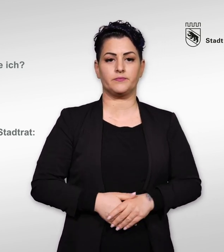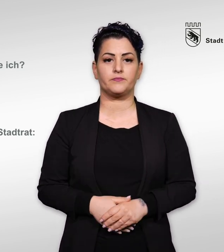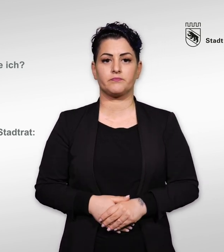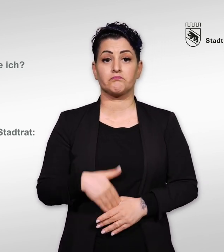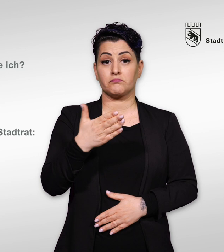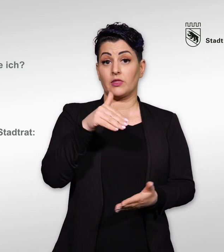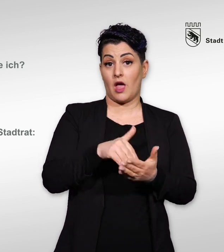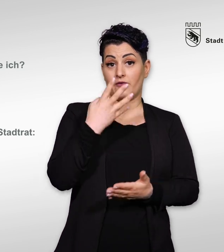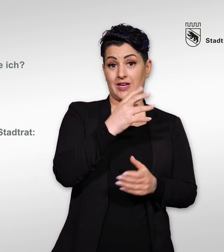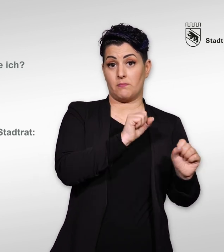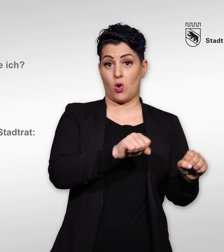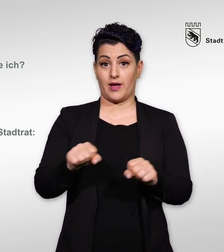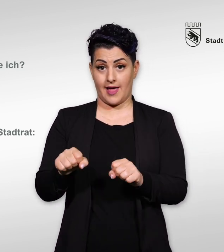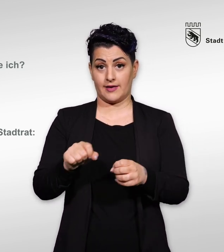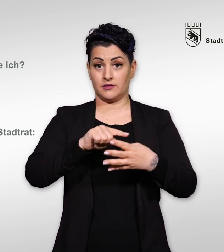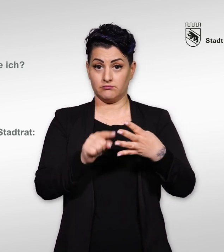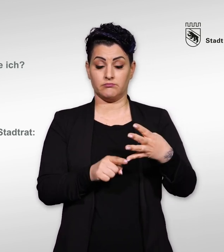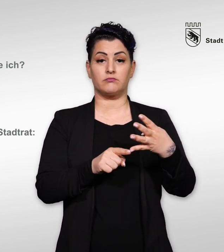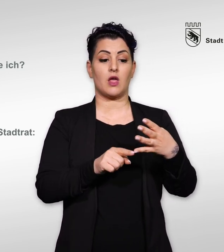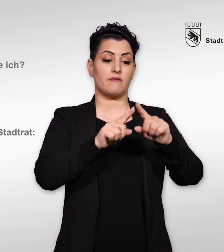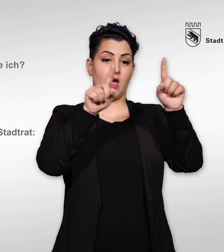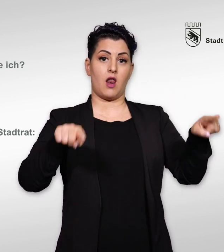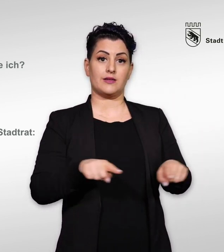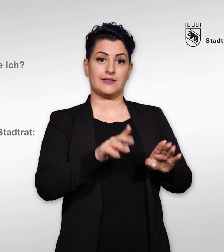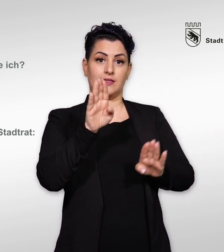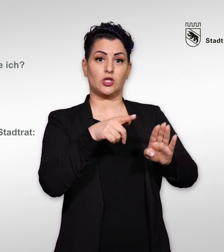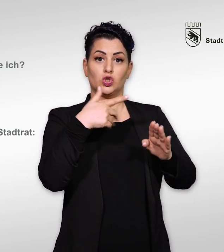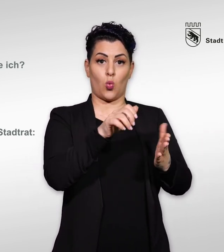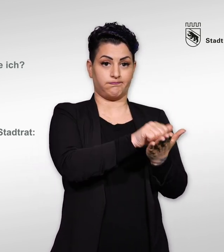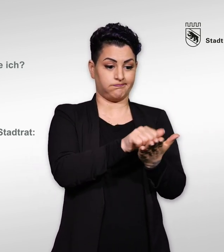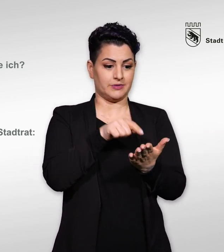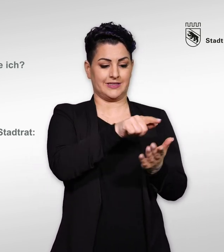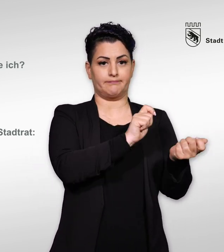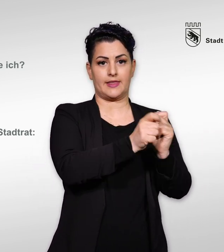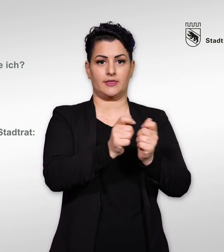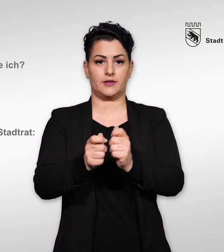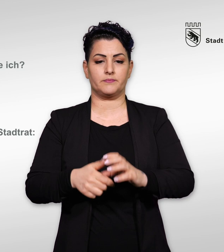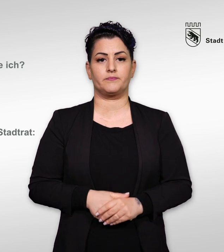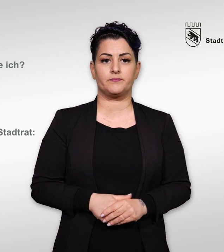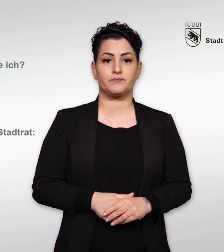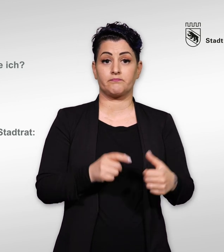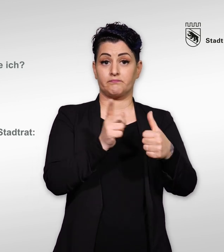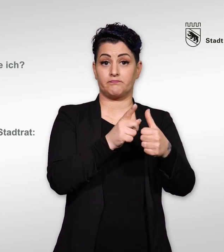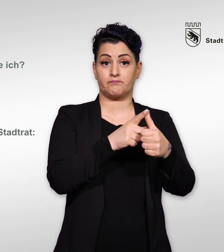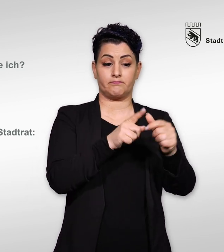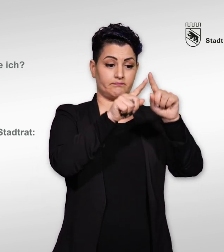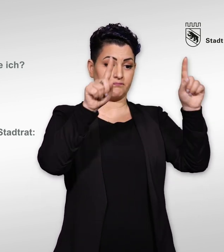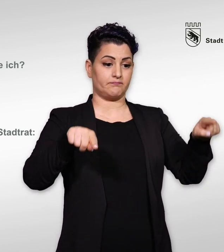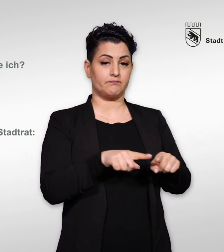Sie haben vier Möglichkeiten, einen vorgedruckten Wahlzettel zu ändern. Erstens Namen streichen.